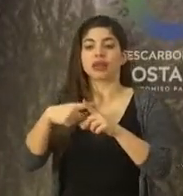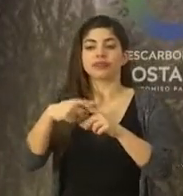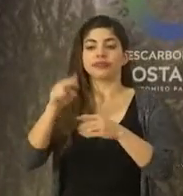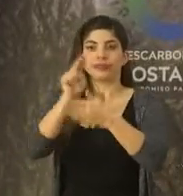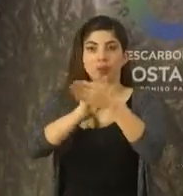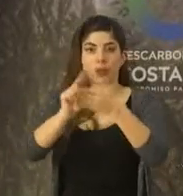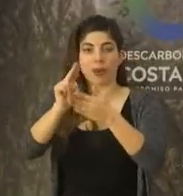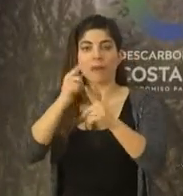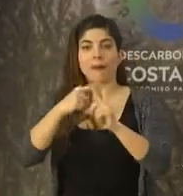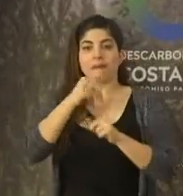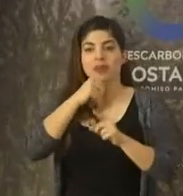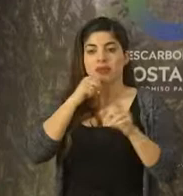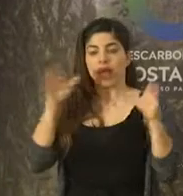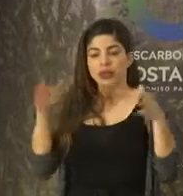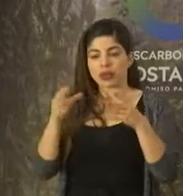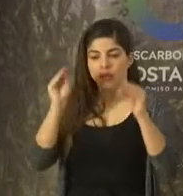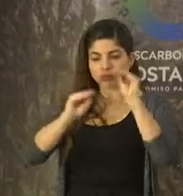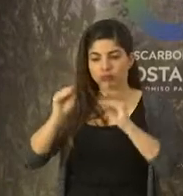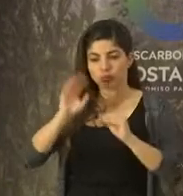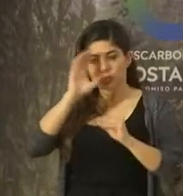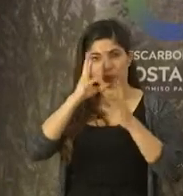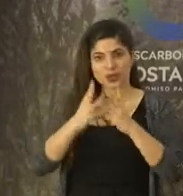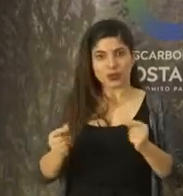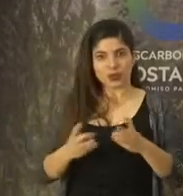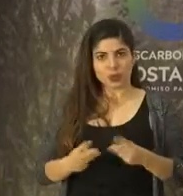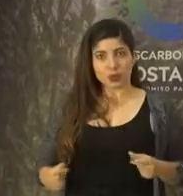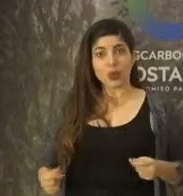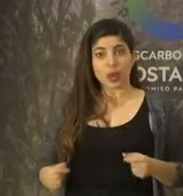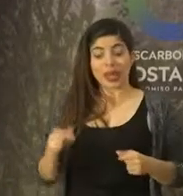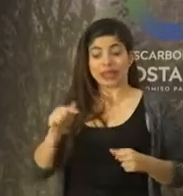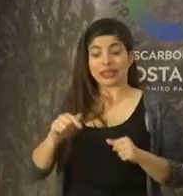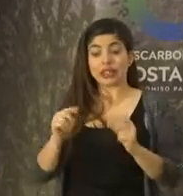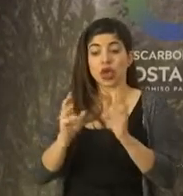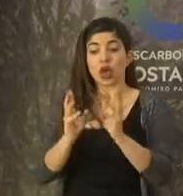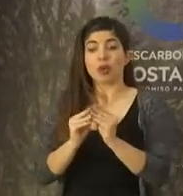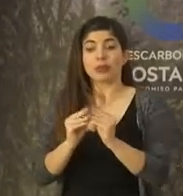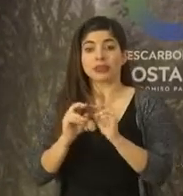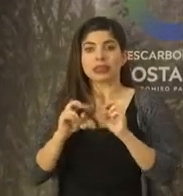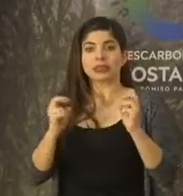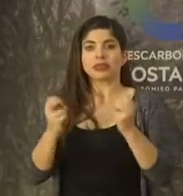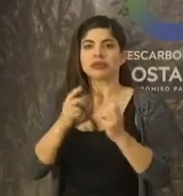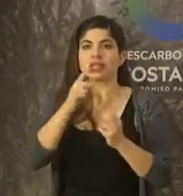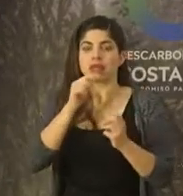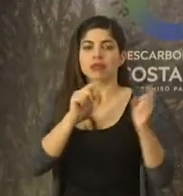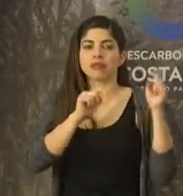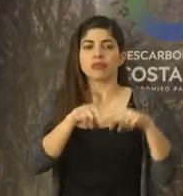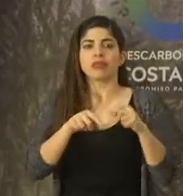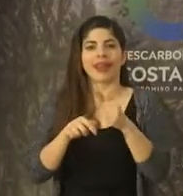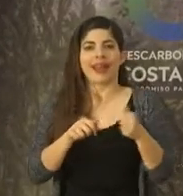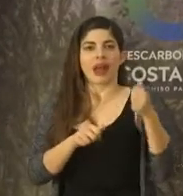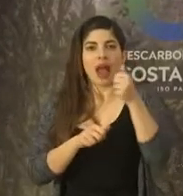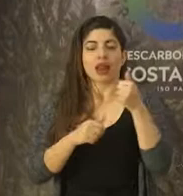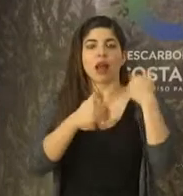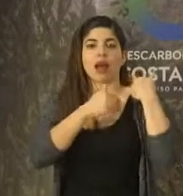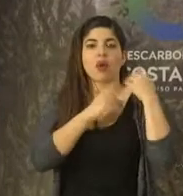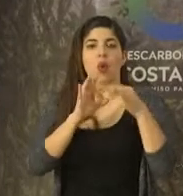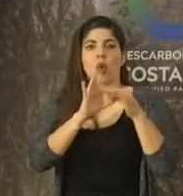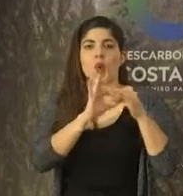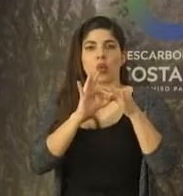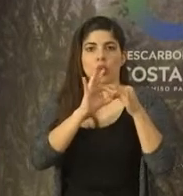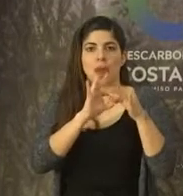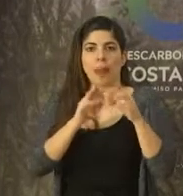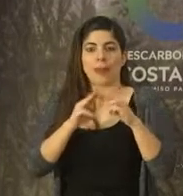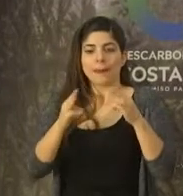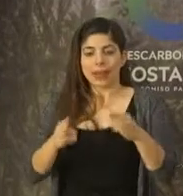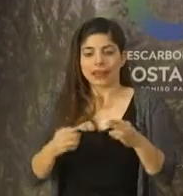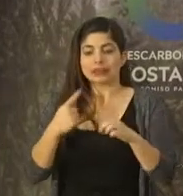academia y entes privados. En la instalación de la comisión estuvieron participando varios jerarcas, que serán coordinadores de las mesas y